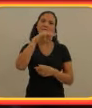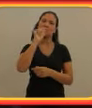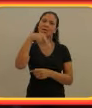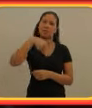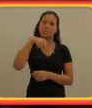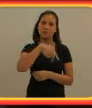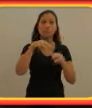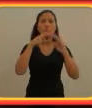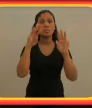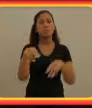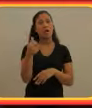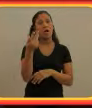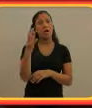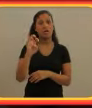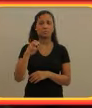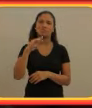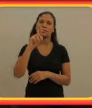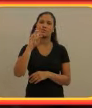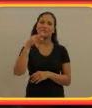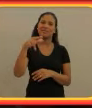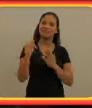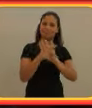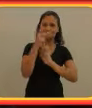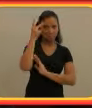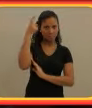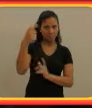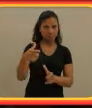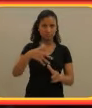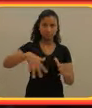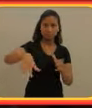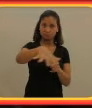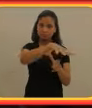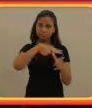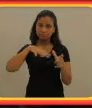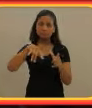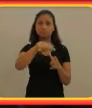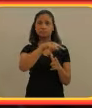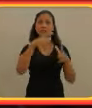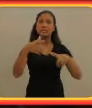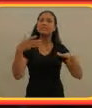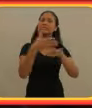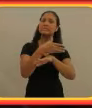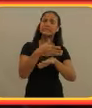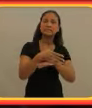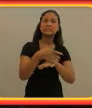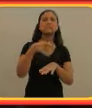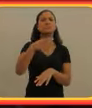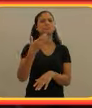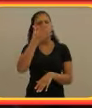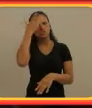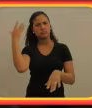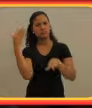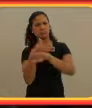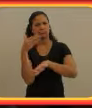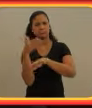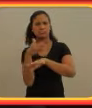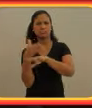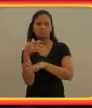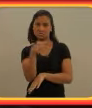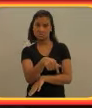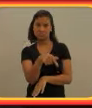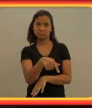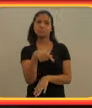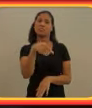Paulo, que tem como missão tornar a arte contemporânea acessível ao maior número de pessoas possível. Então,